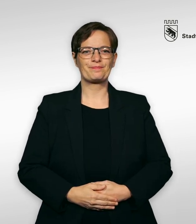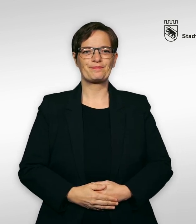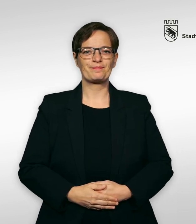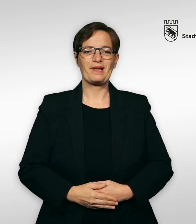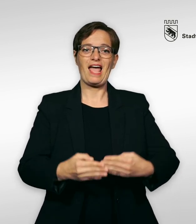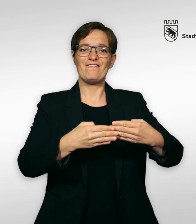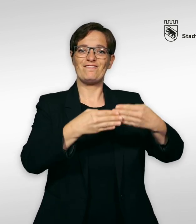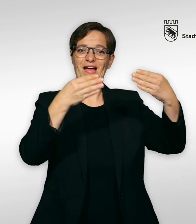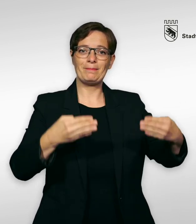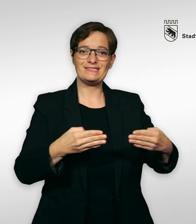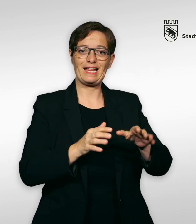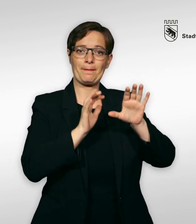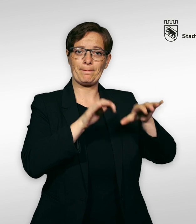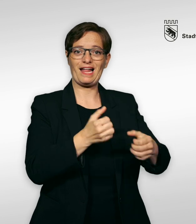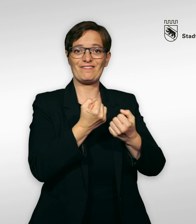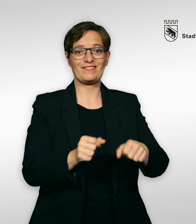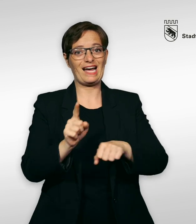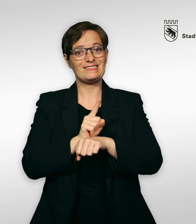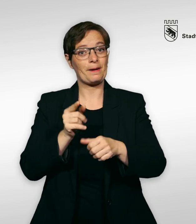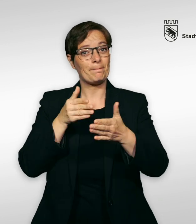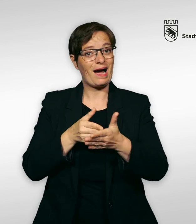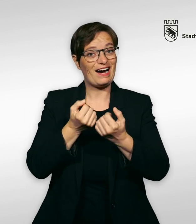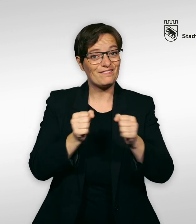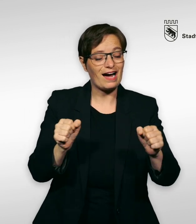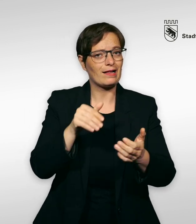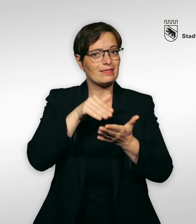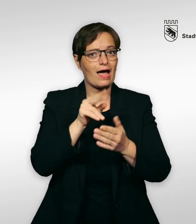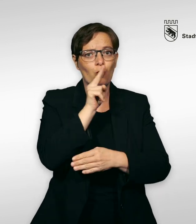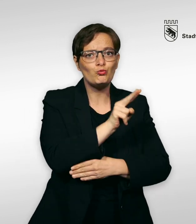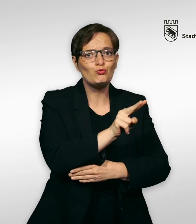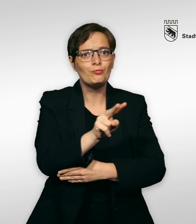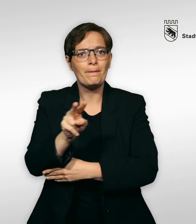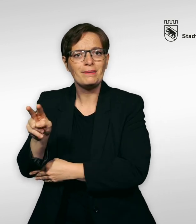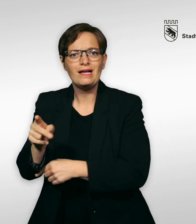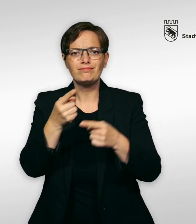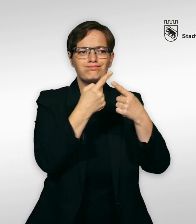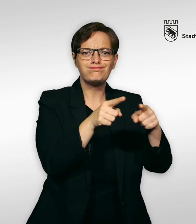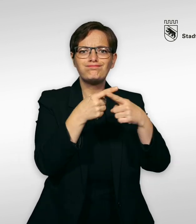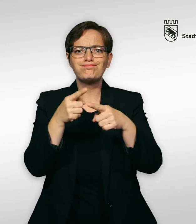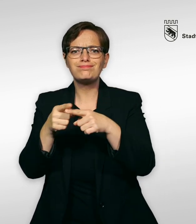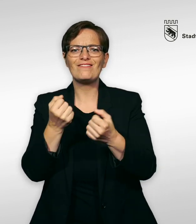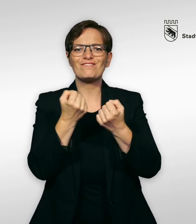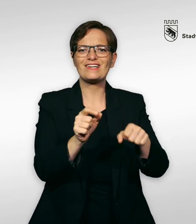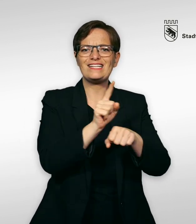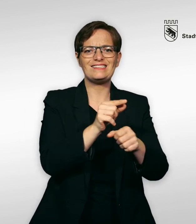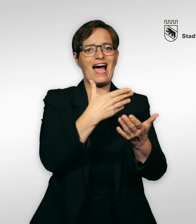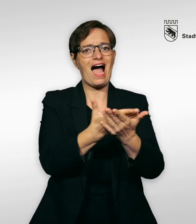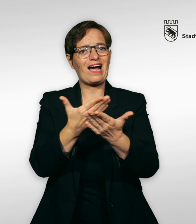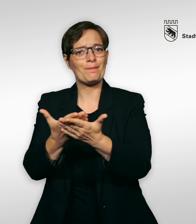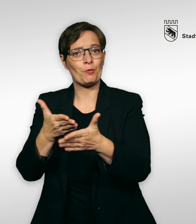Die Webseite Berner Freizeit Barrierefrei verschafft dir einen Überblick über die Barrierefreiheit von verschiedenen Freizeitangeboten für Kinder